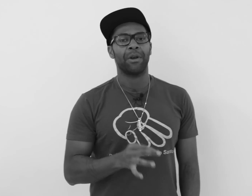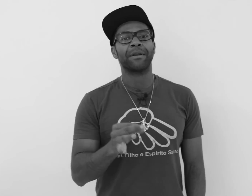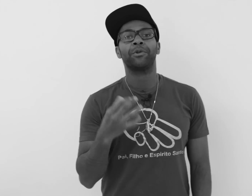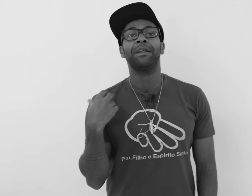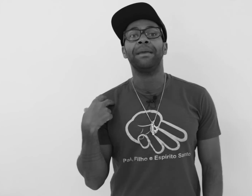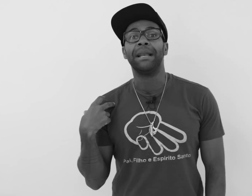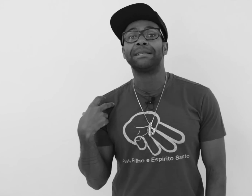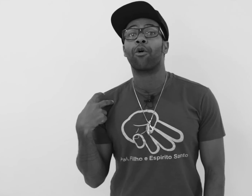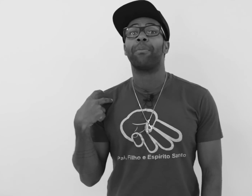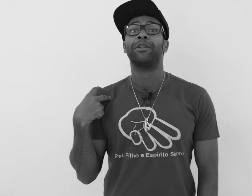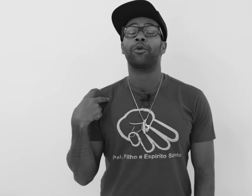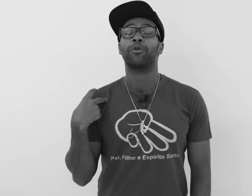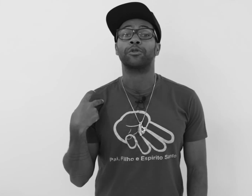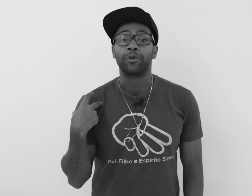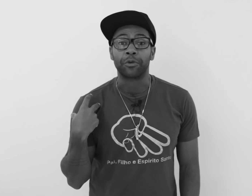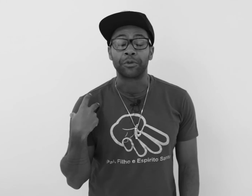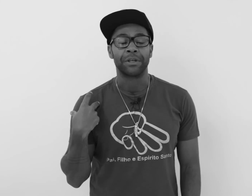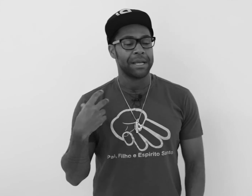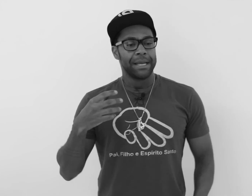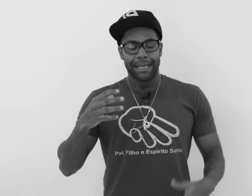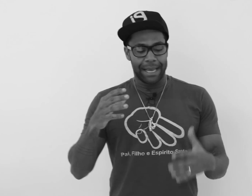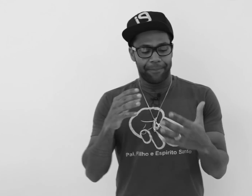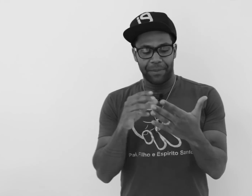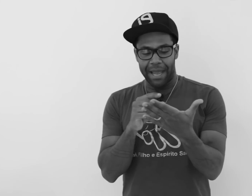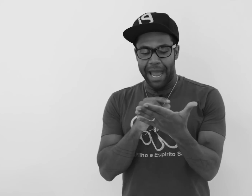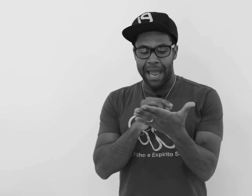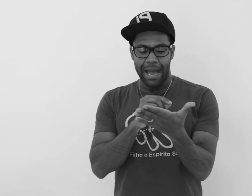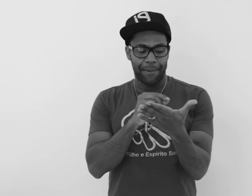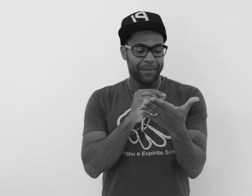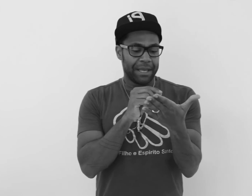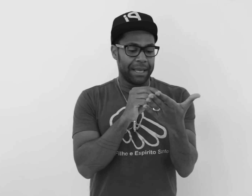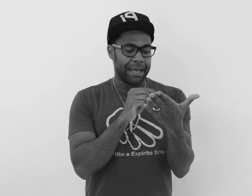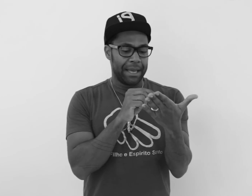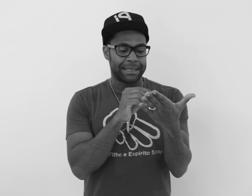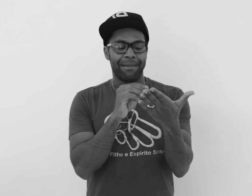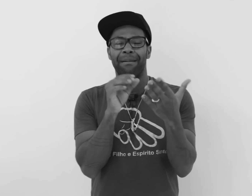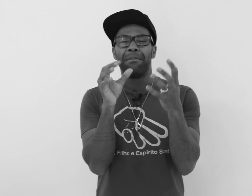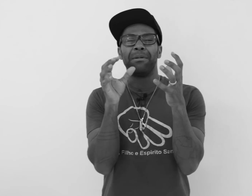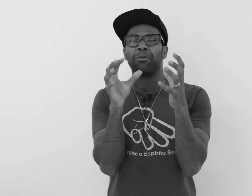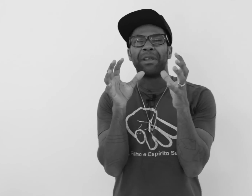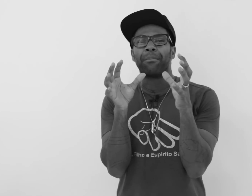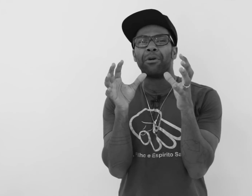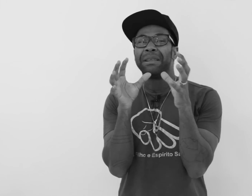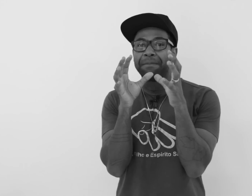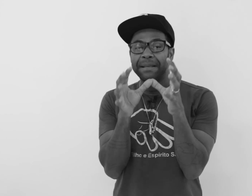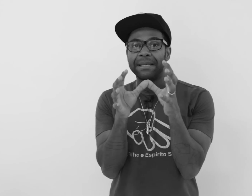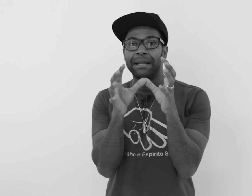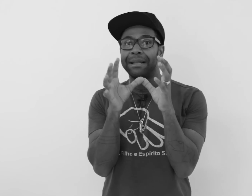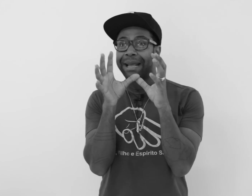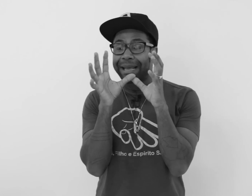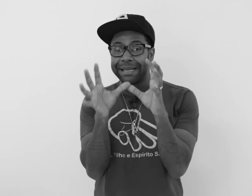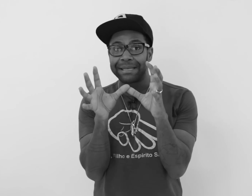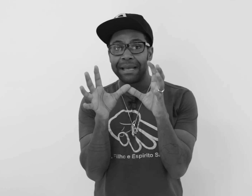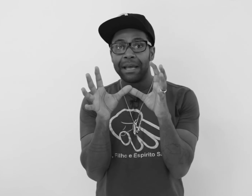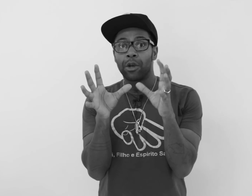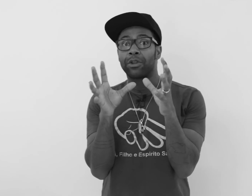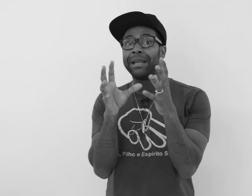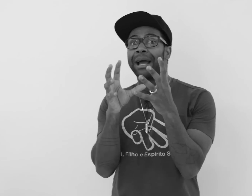Una persona de mi iglesia compartió con nosotros que ella estaba viviendo un tiempo difícil, de crisis, no tenía